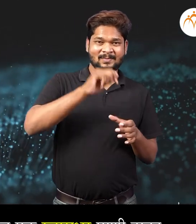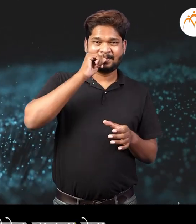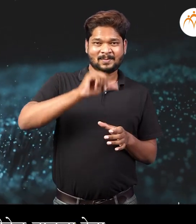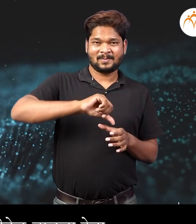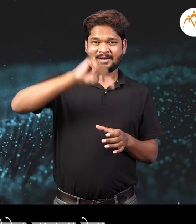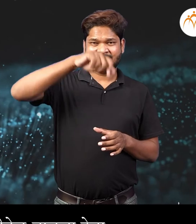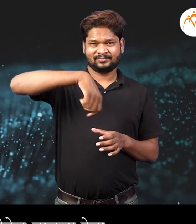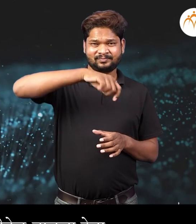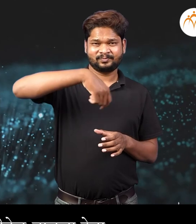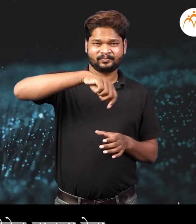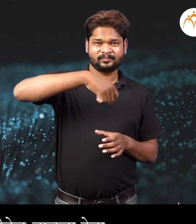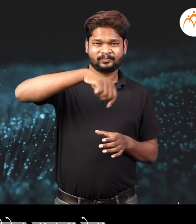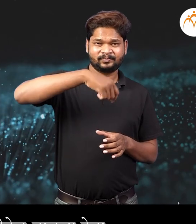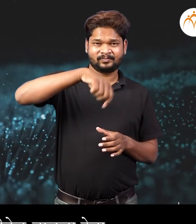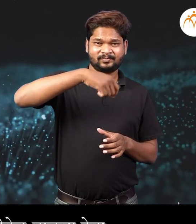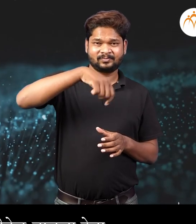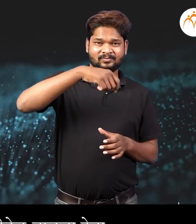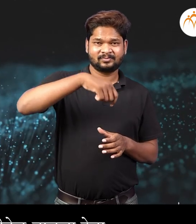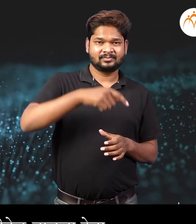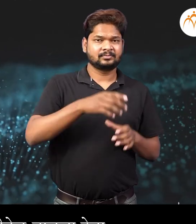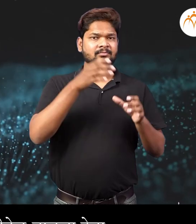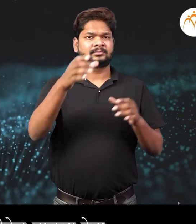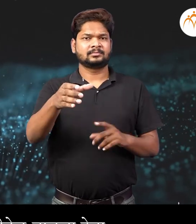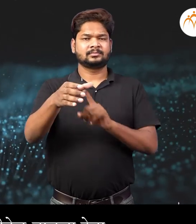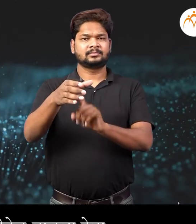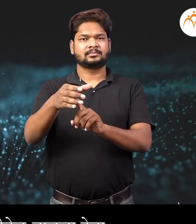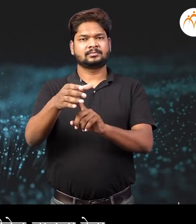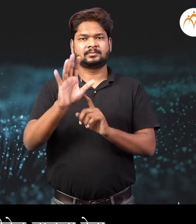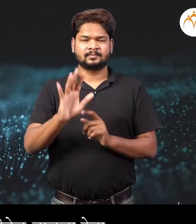ने ठलवा नंतर काही बाजुला ठेवा